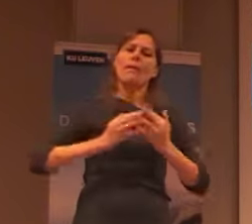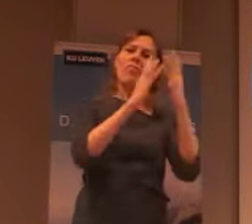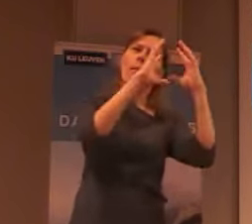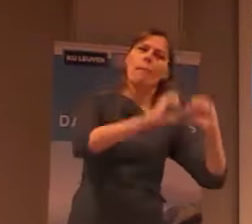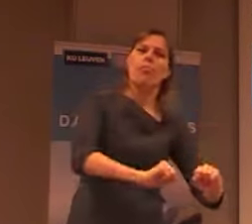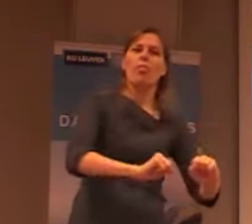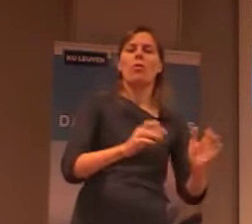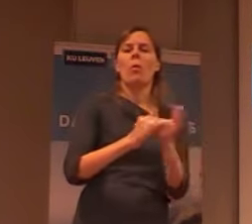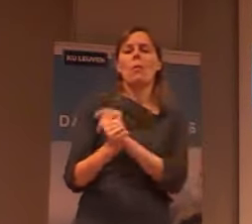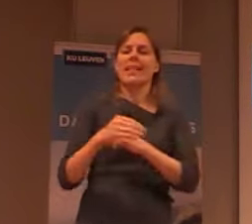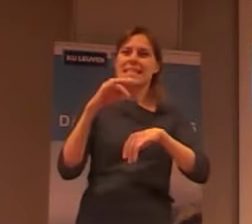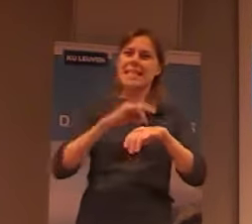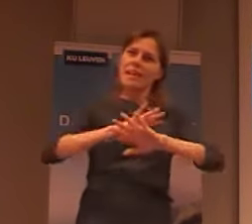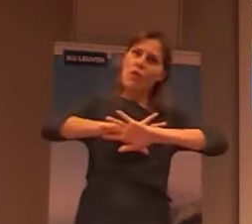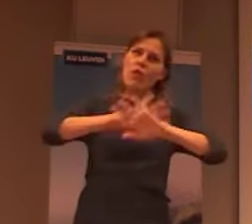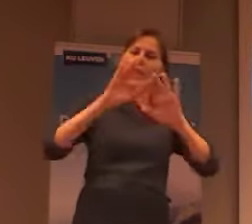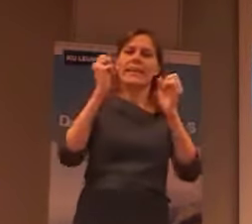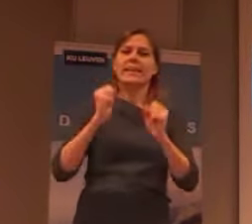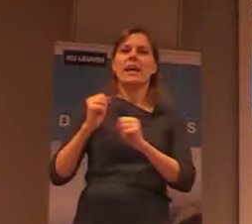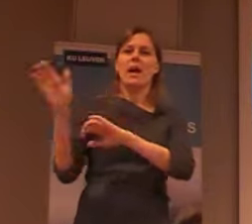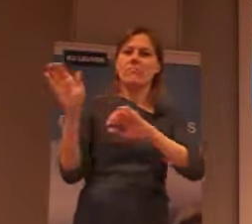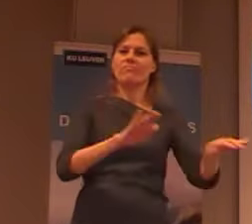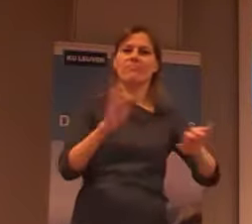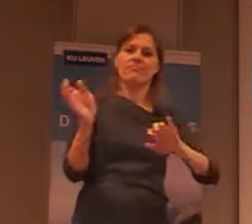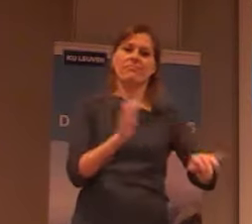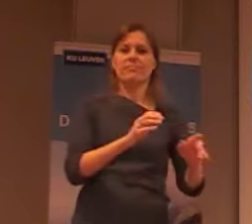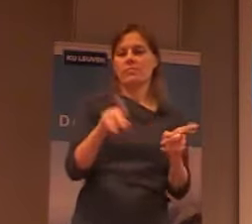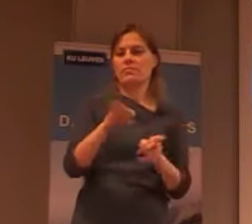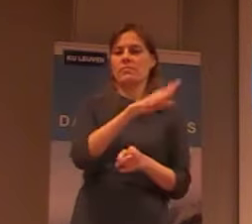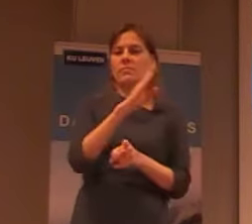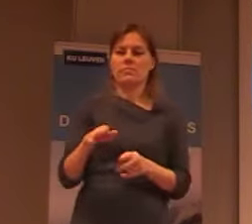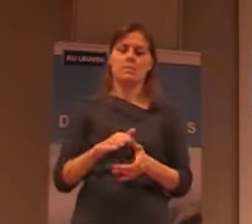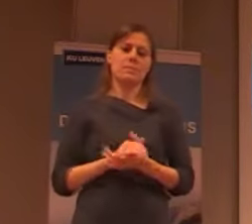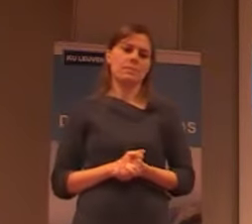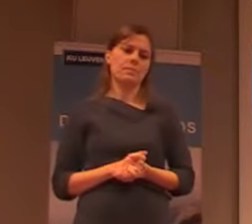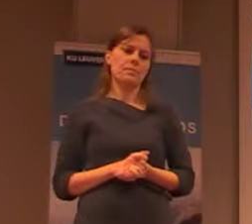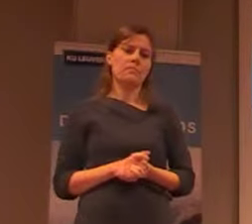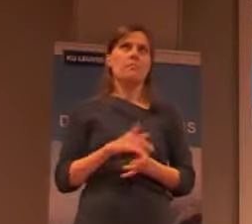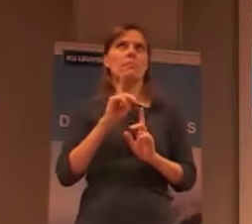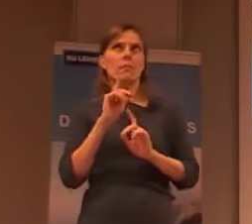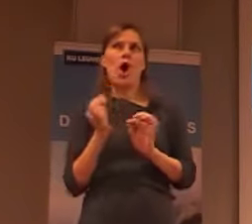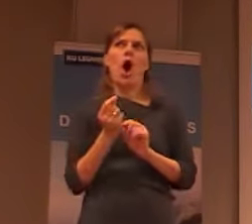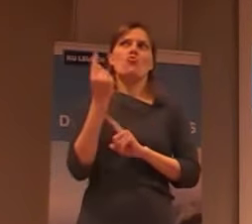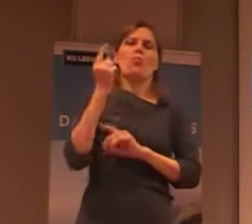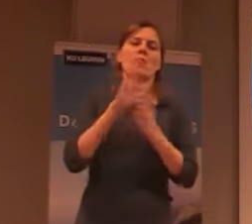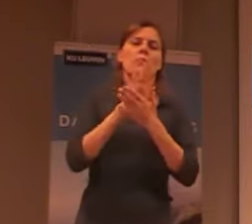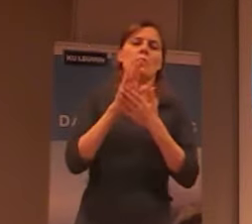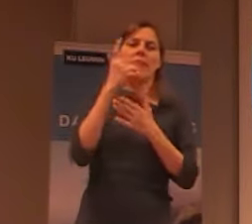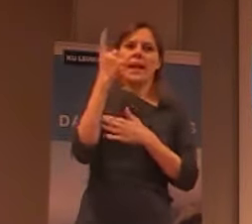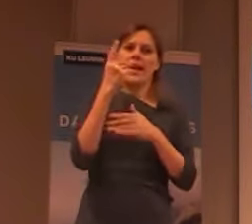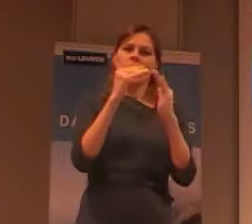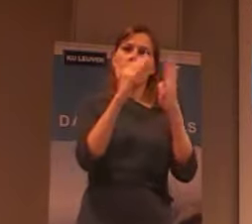Om dus de ziekte volledig te kunnen uitvoeren. Met uitzondering van een aantal gebouwen. Onder andere een